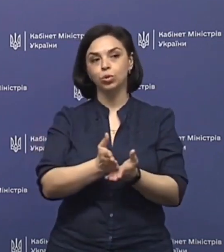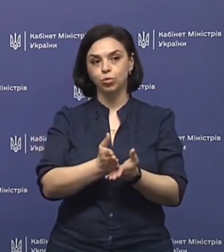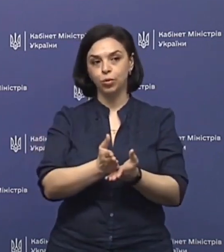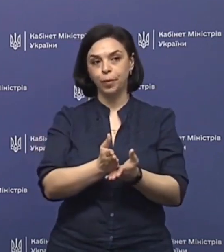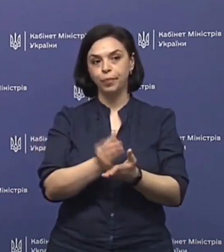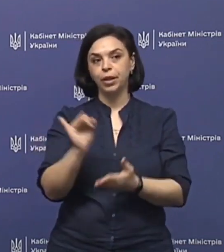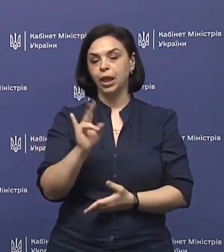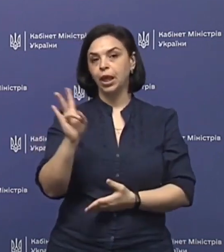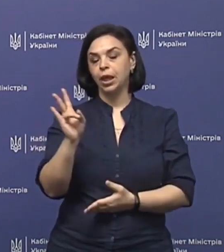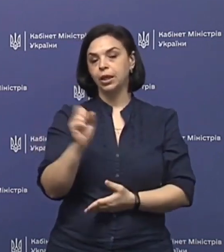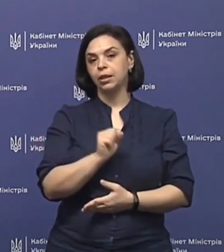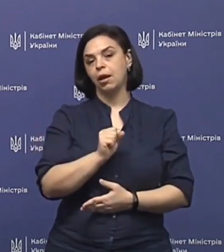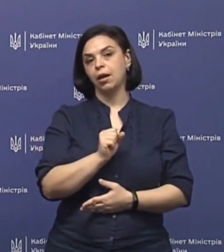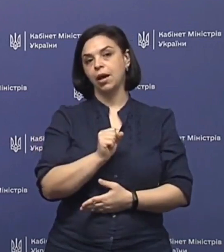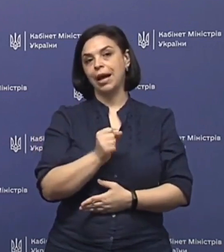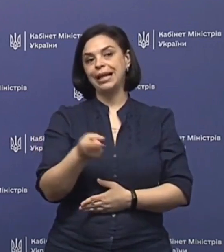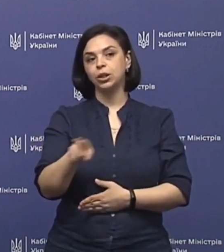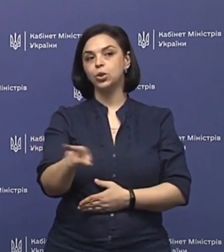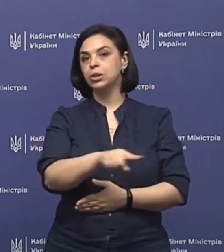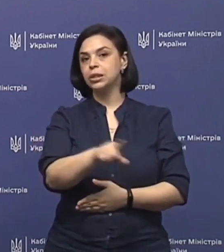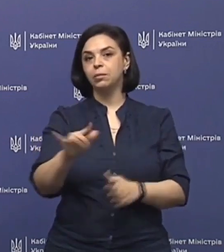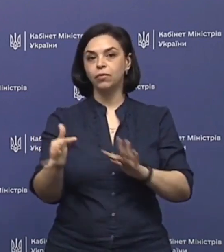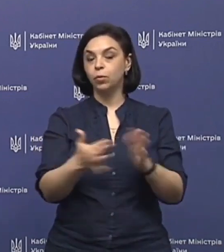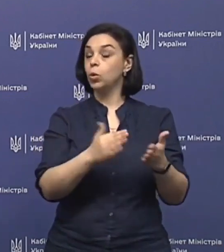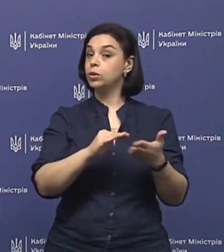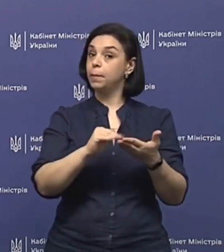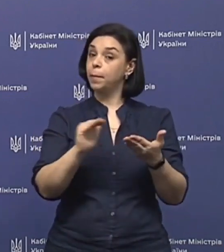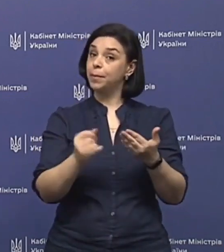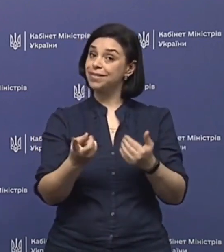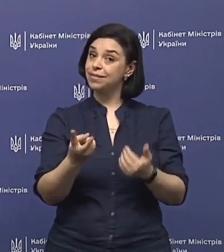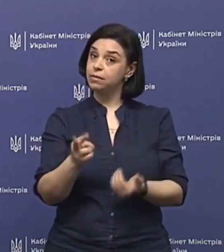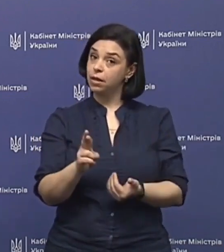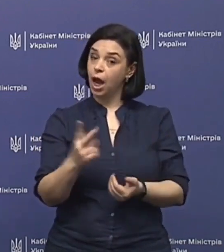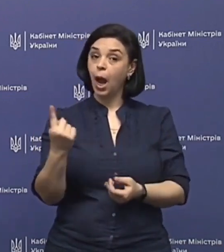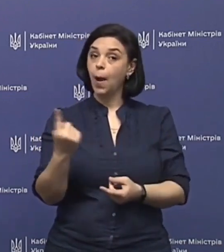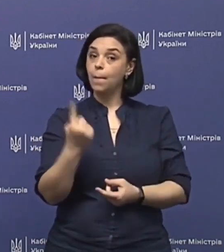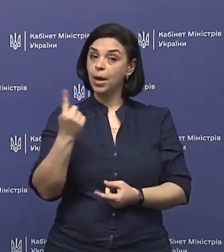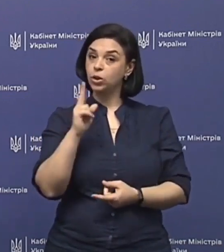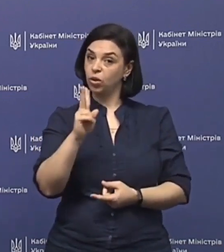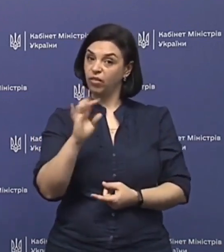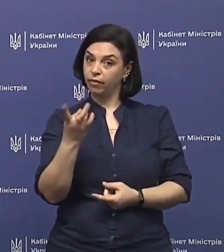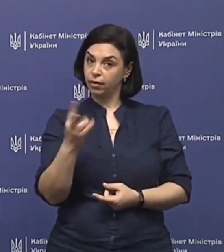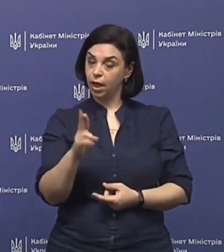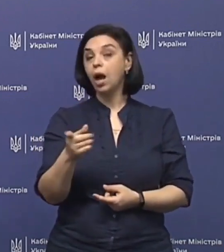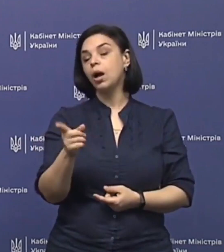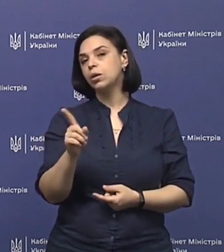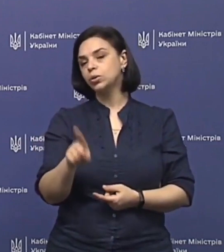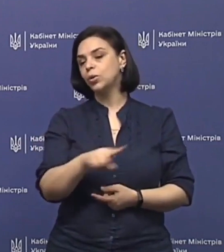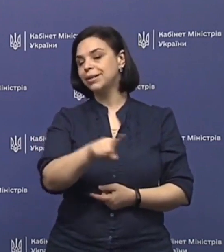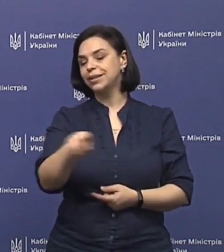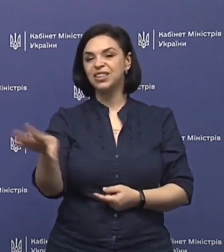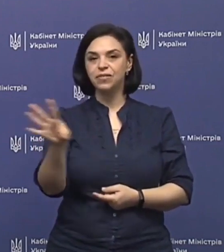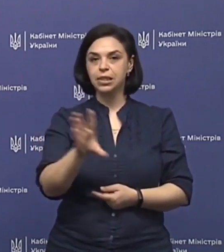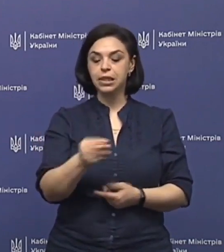і на те, що з ними відбулося після 1 квітня, то їх